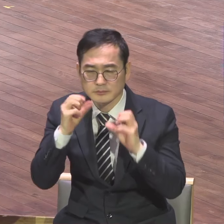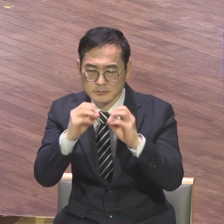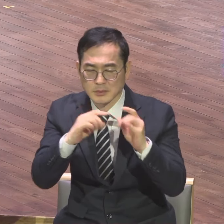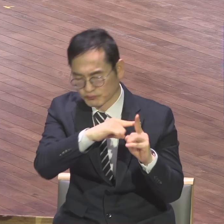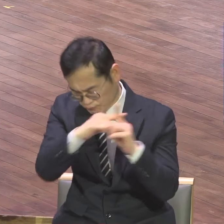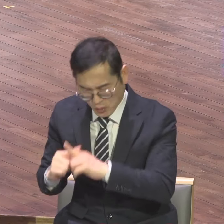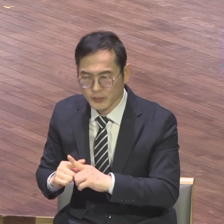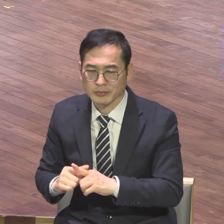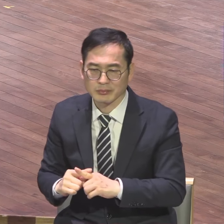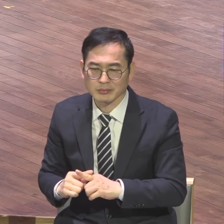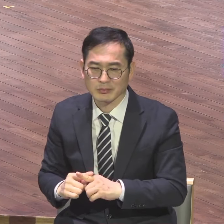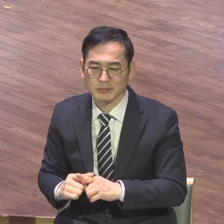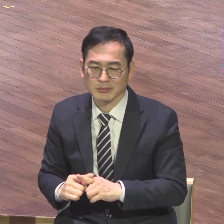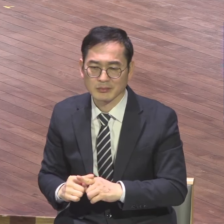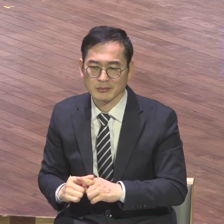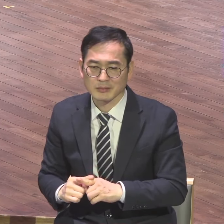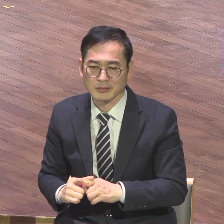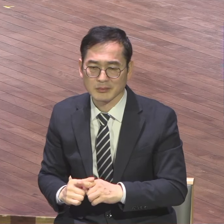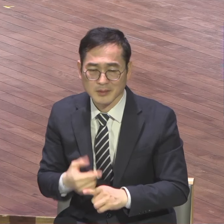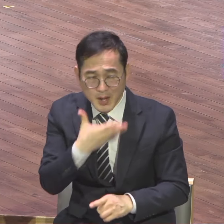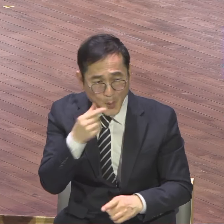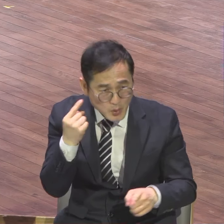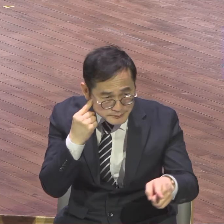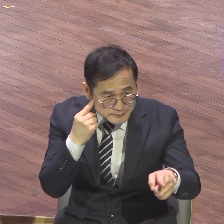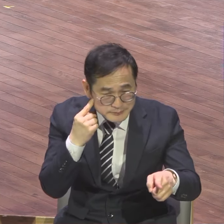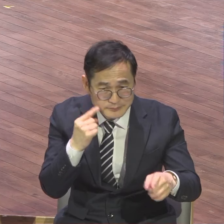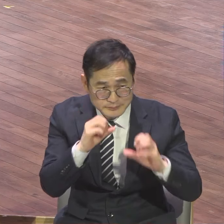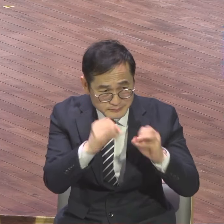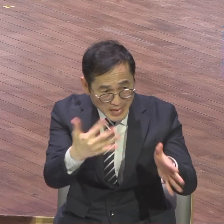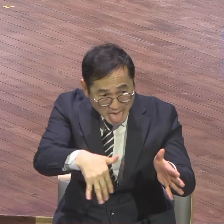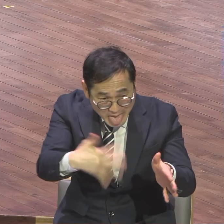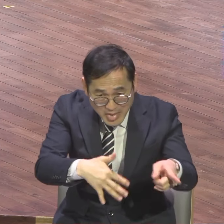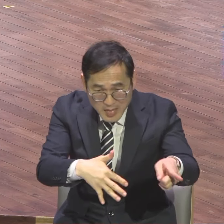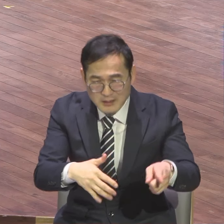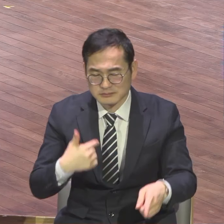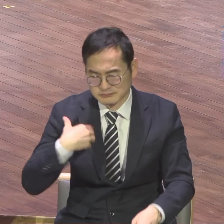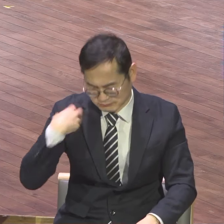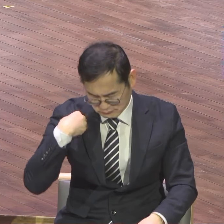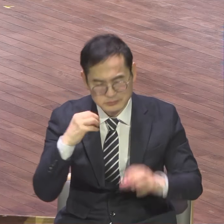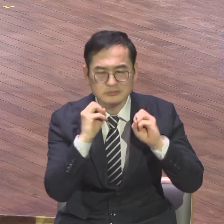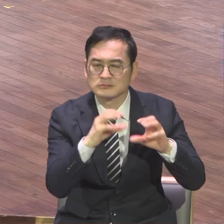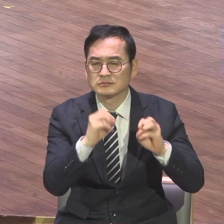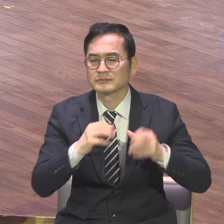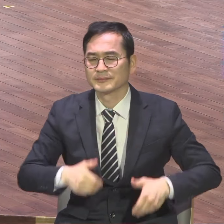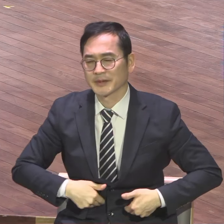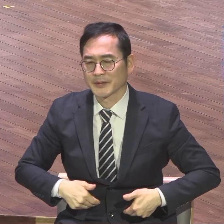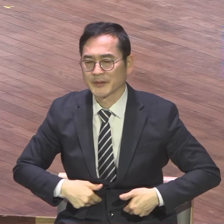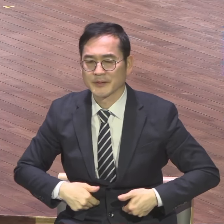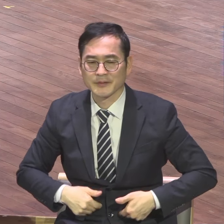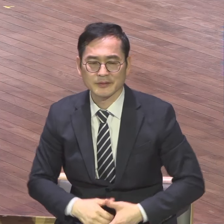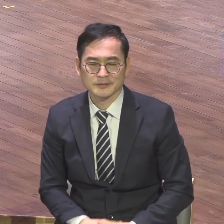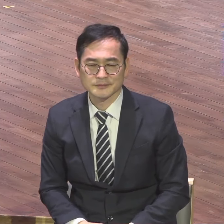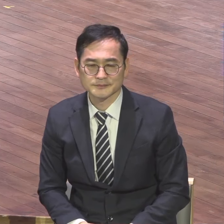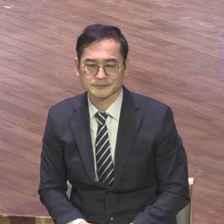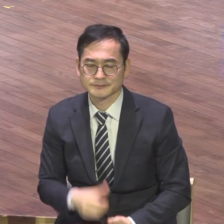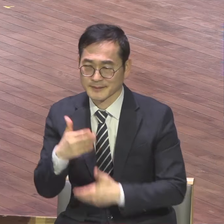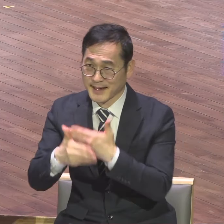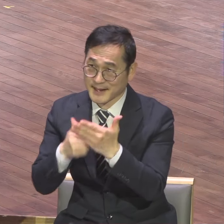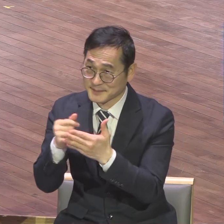복음 없는 그 현장은 완전히 성교 현장이란 말이에요 그렇게 생각을 하고 여러분이 늘 하나님 앞에서 비상해야 돼